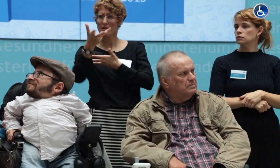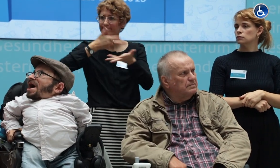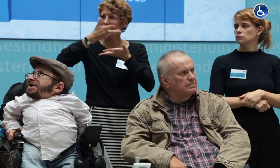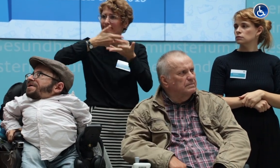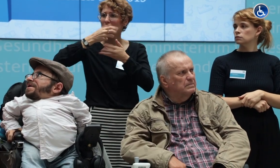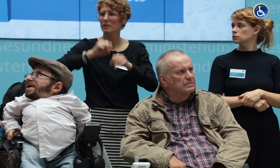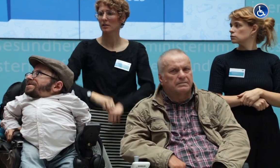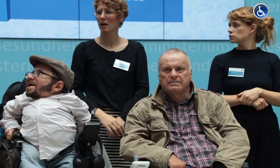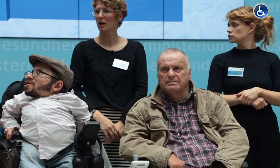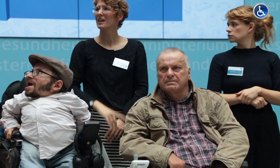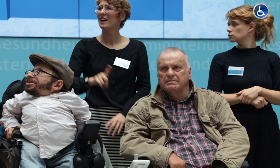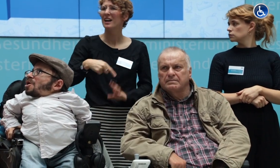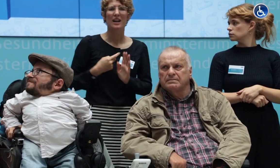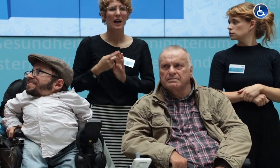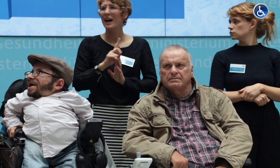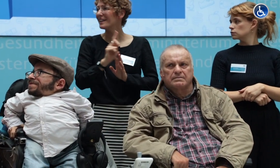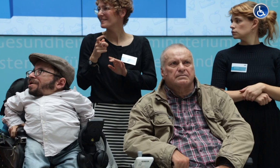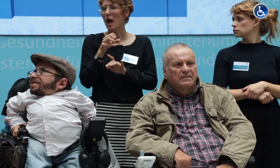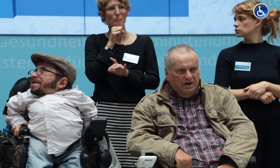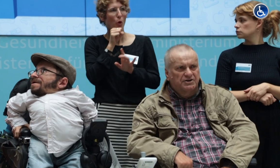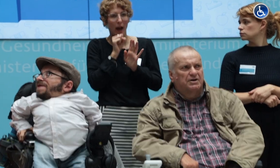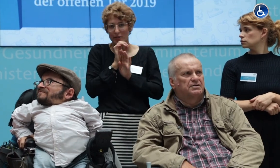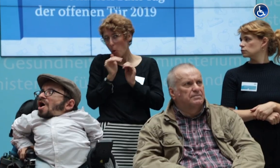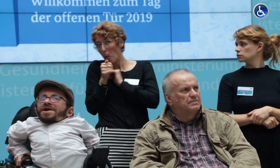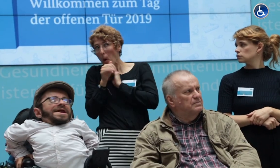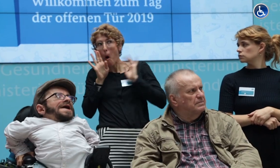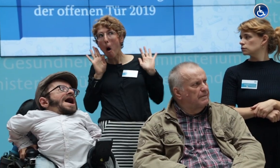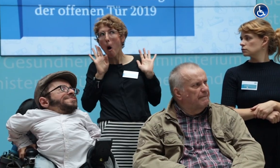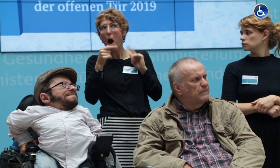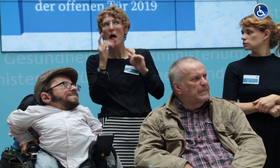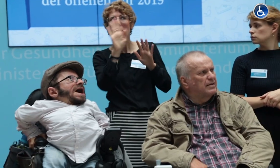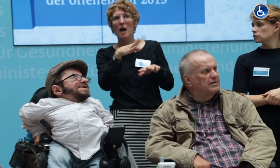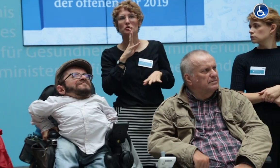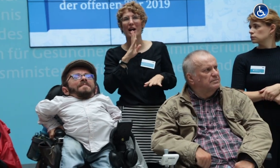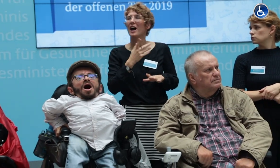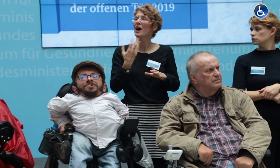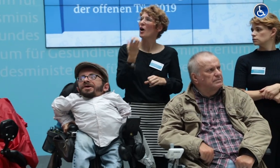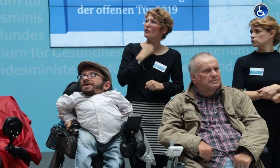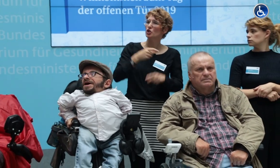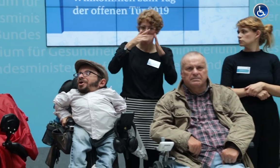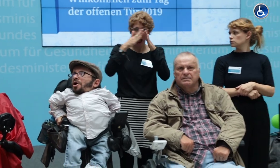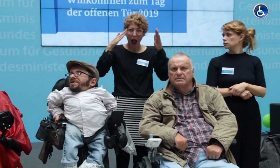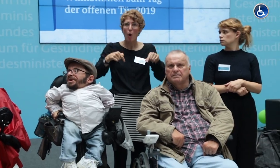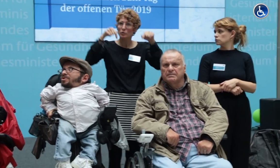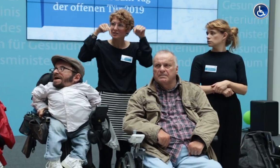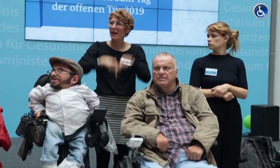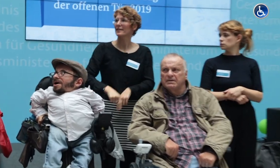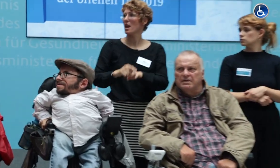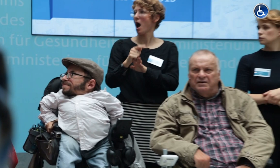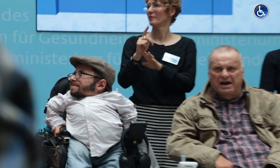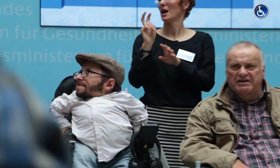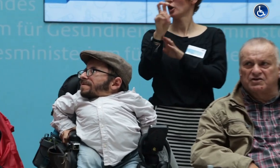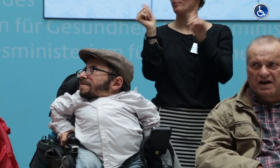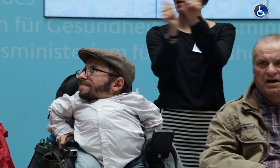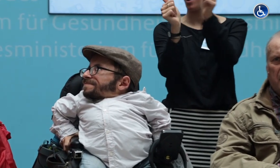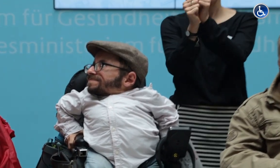nicht das Zweige hinter der Moderation verspätzt wird. Wir fordern einen Ansprechpartner vom Haus, je höher und desto besser.